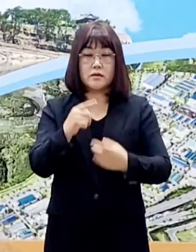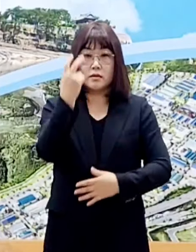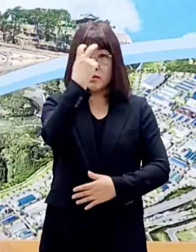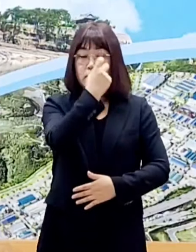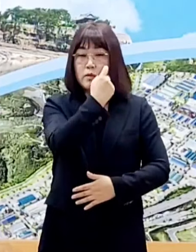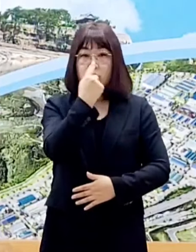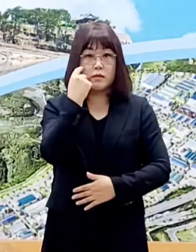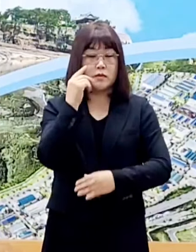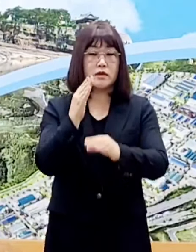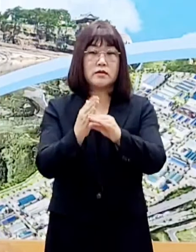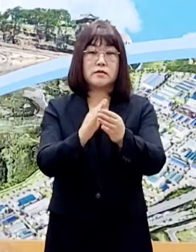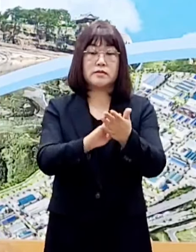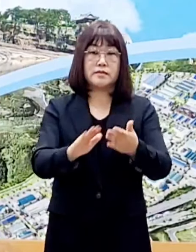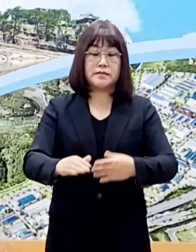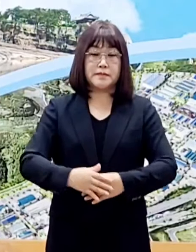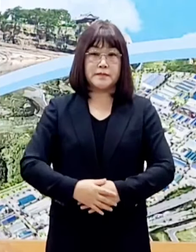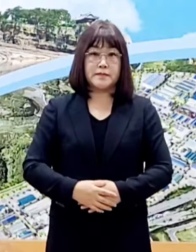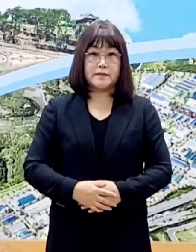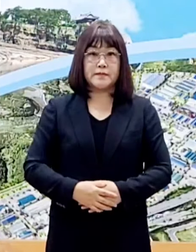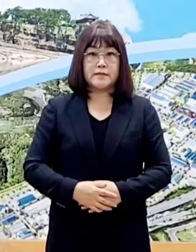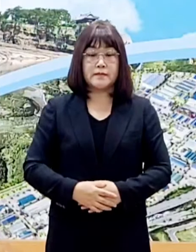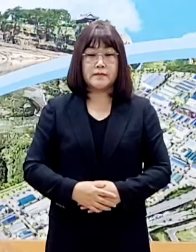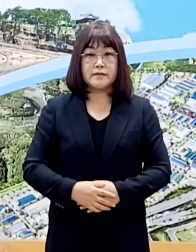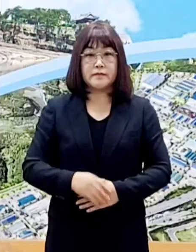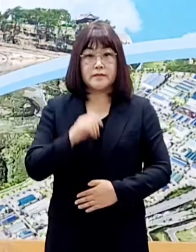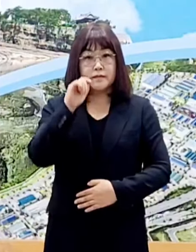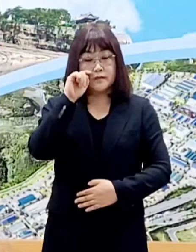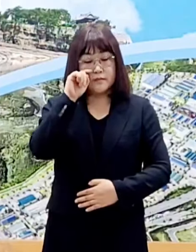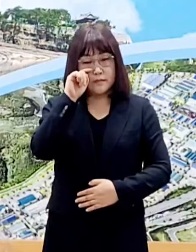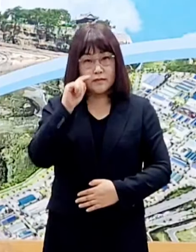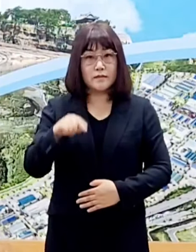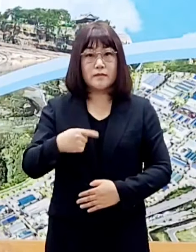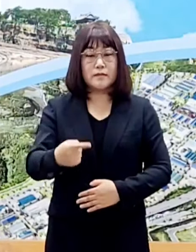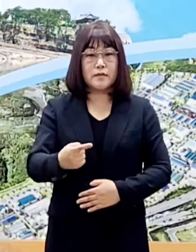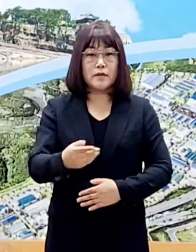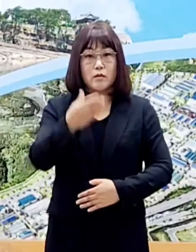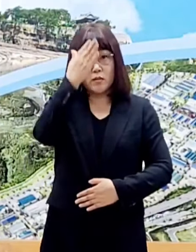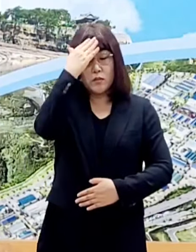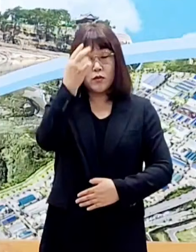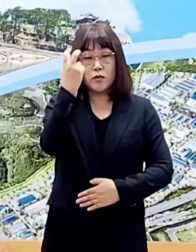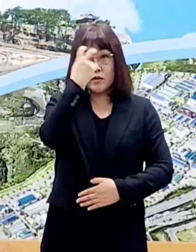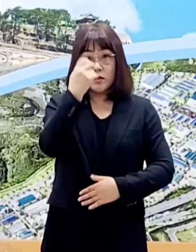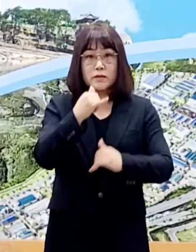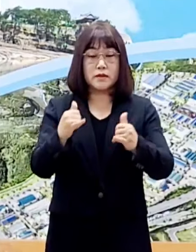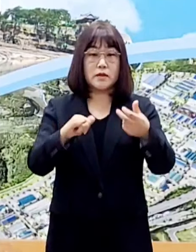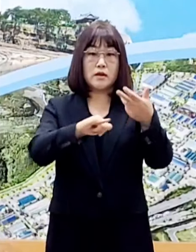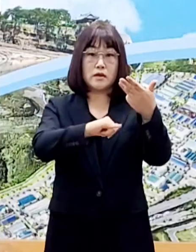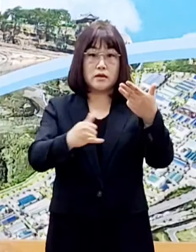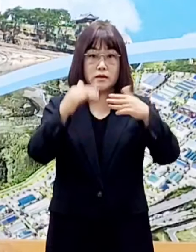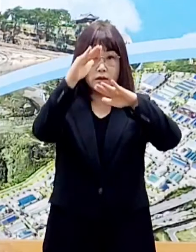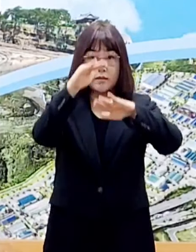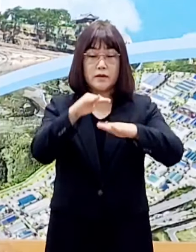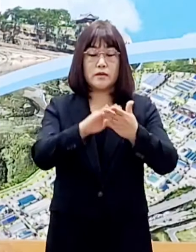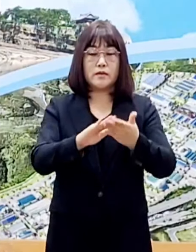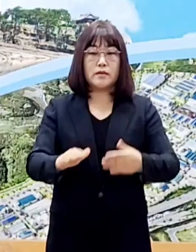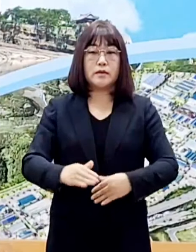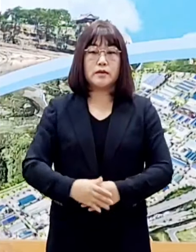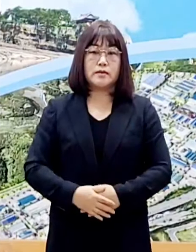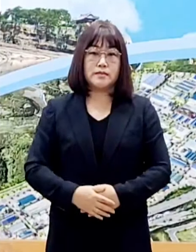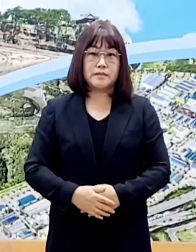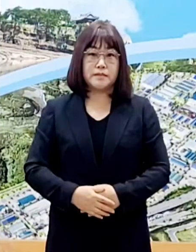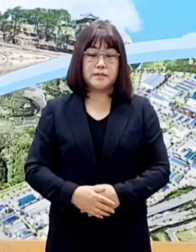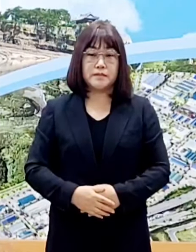노출자는 파악 중입니다. 다음은 시민 무료 선제 검사자 8명의 검사 진행